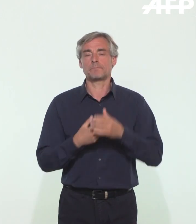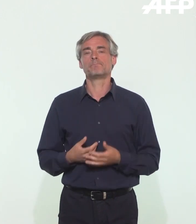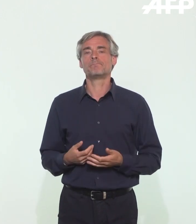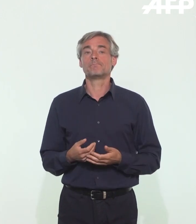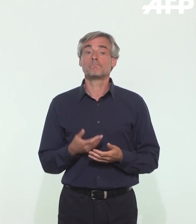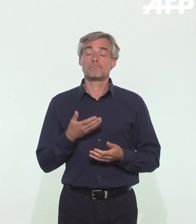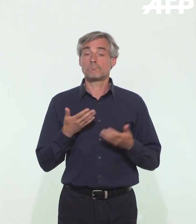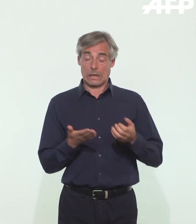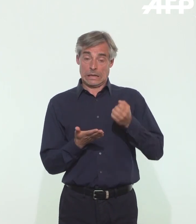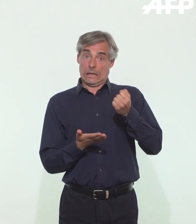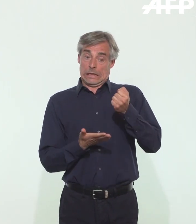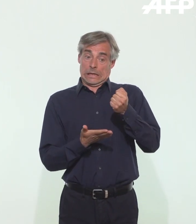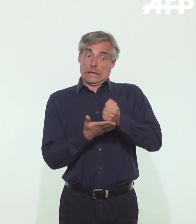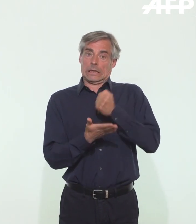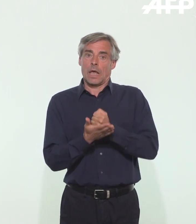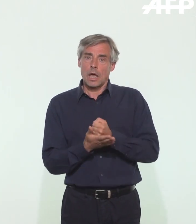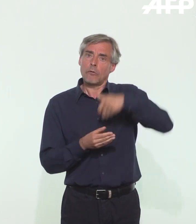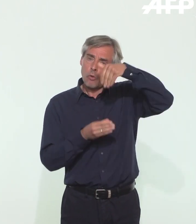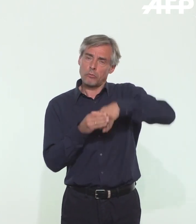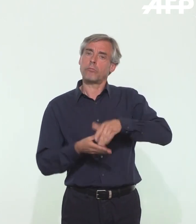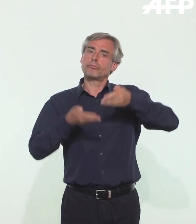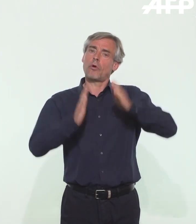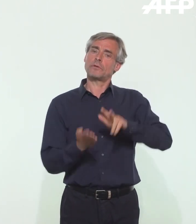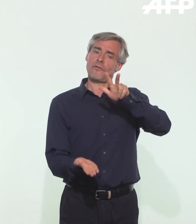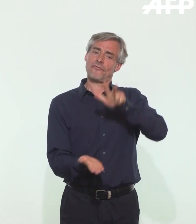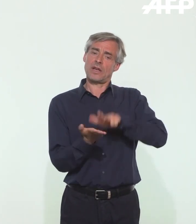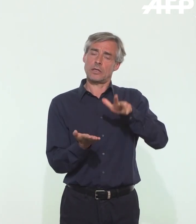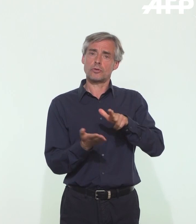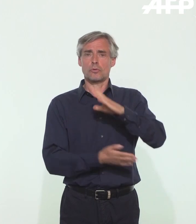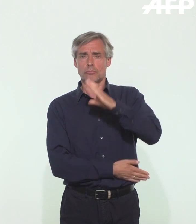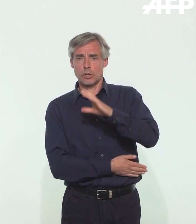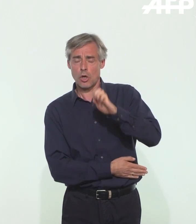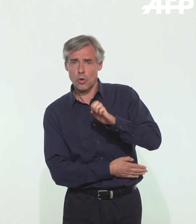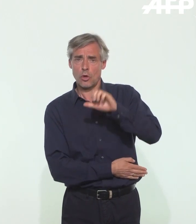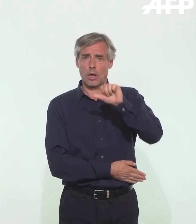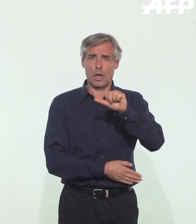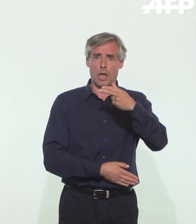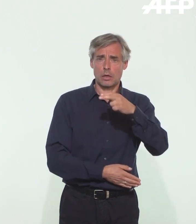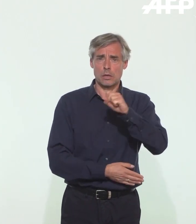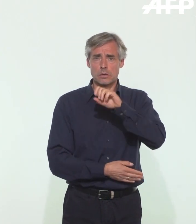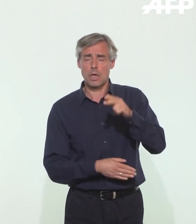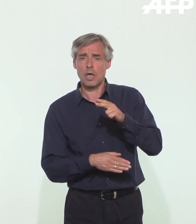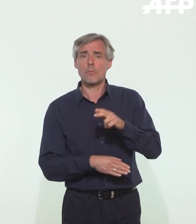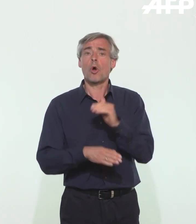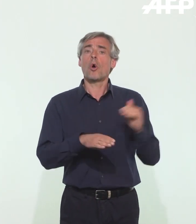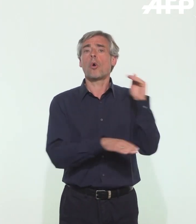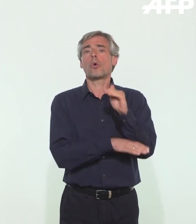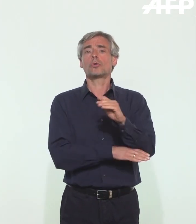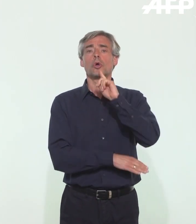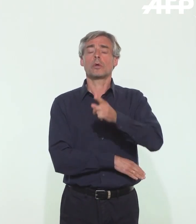tests qui ont fait l'objet de nombreuses validations, CE, ANSM, Haute Autorité de Santé,